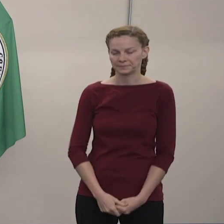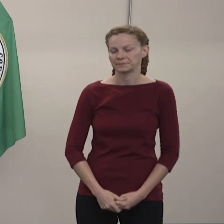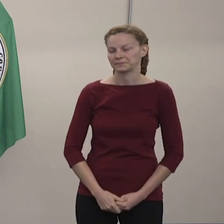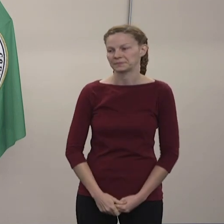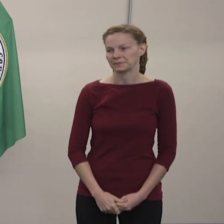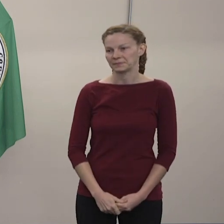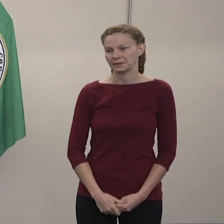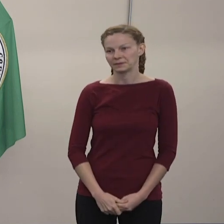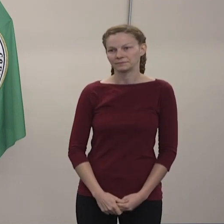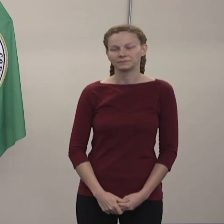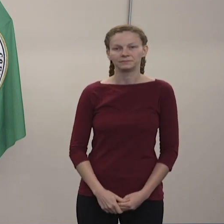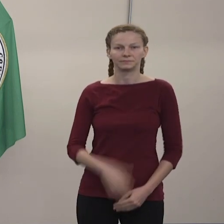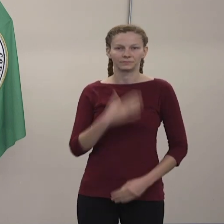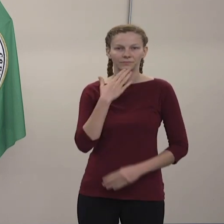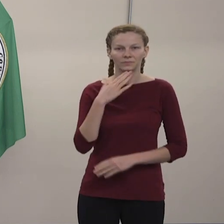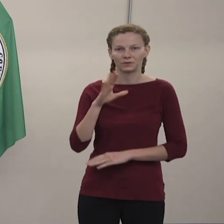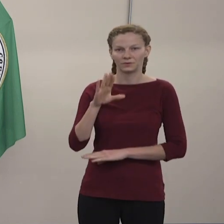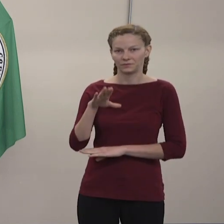Buenas tardes.